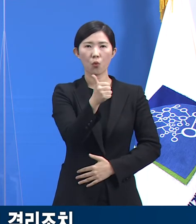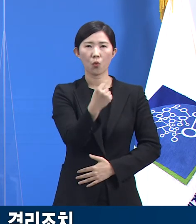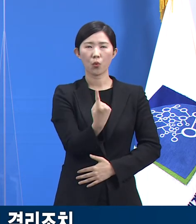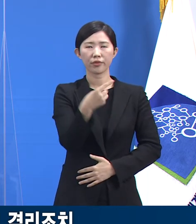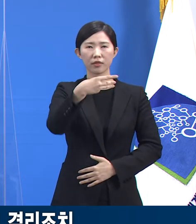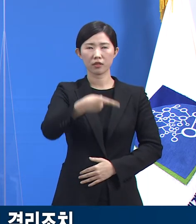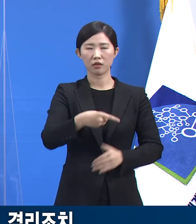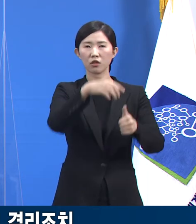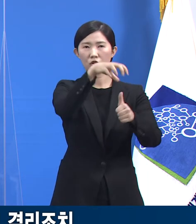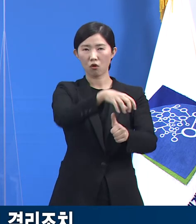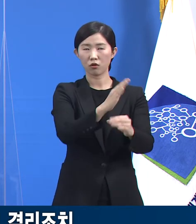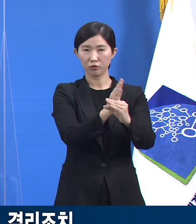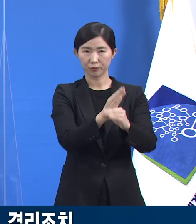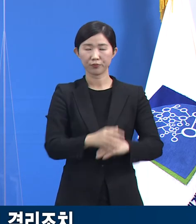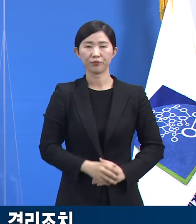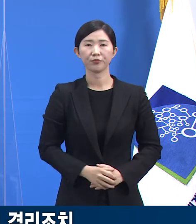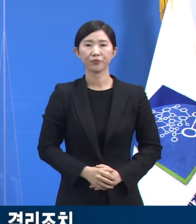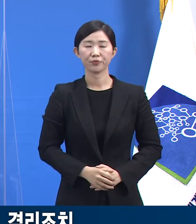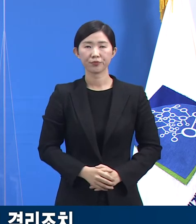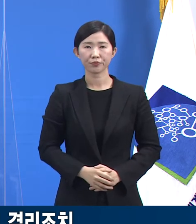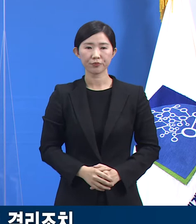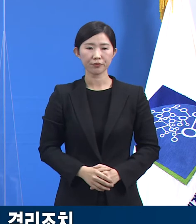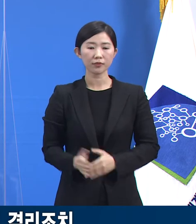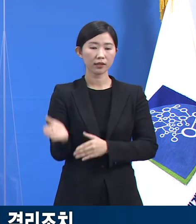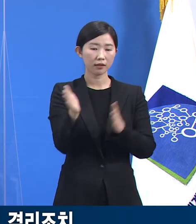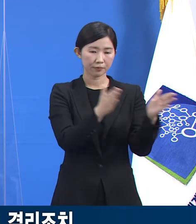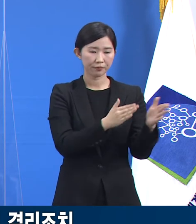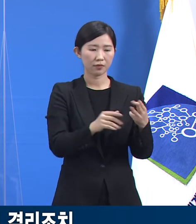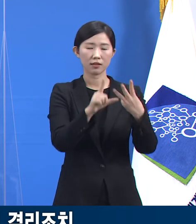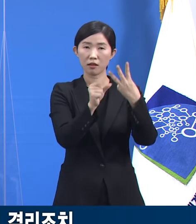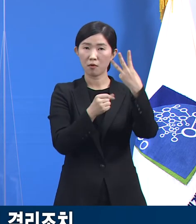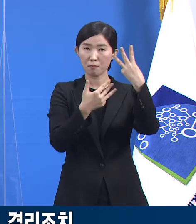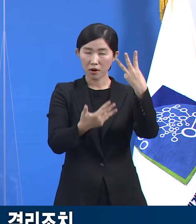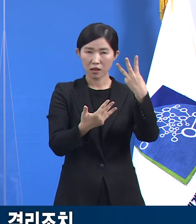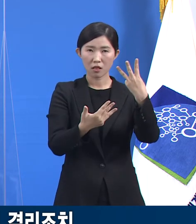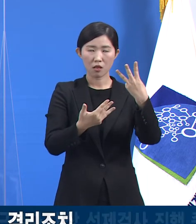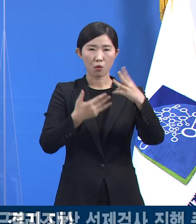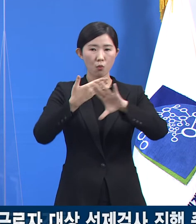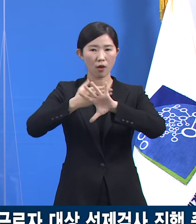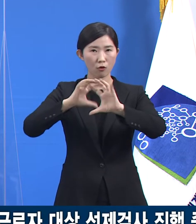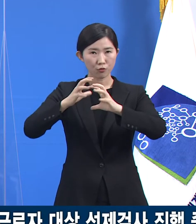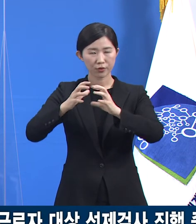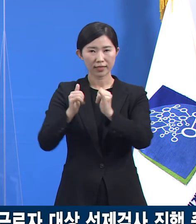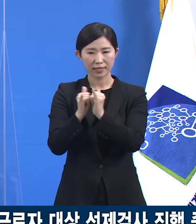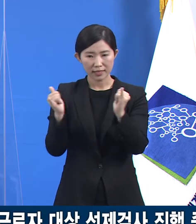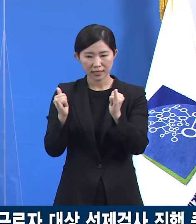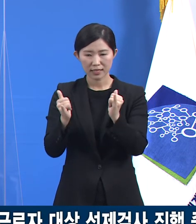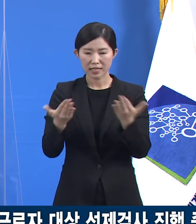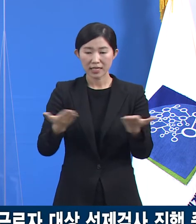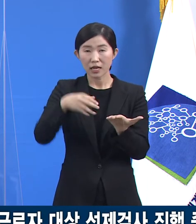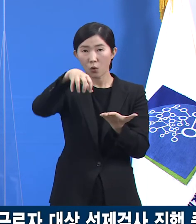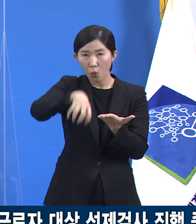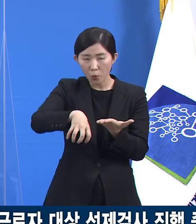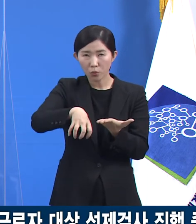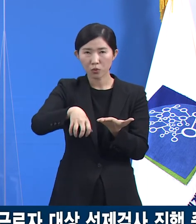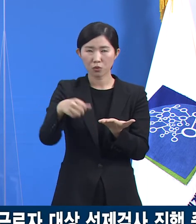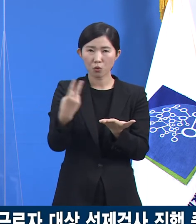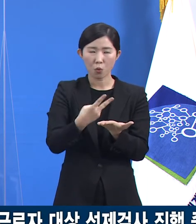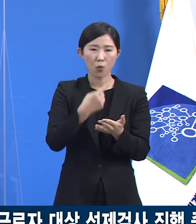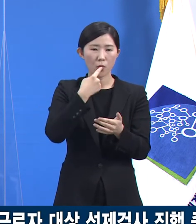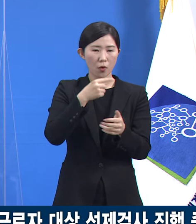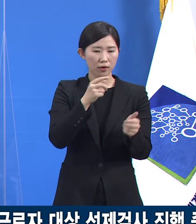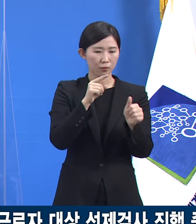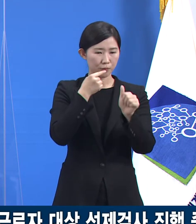지난 8일 외국인 근로자 고용사업장과 외국인 근로자를 대상으로 발동한 행정명령 추진 현황에 대해